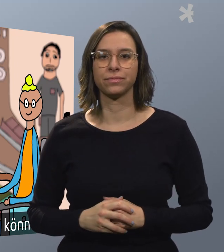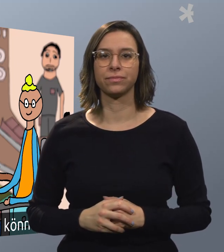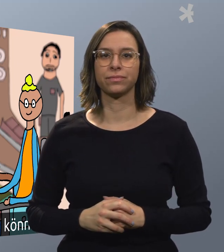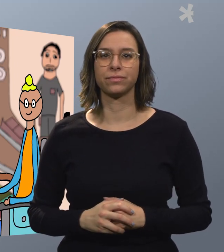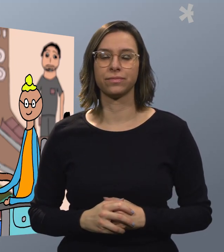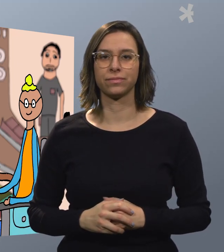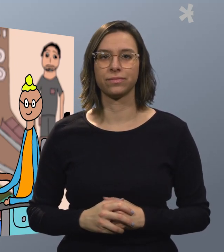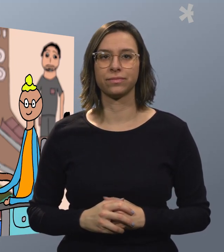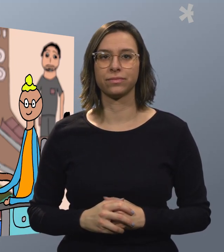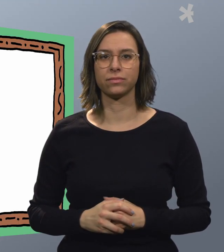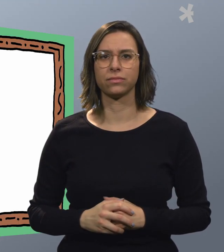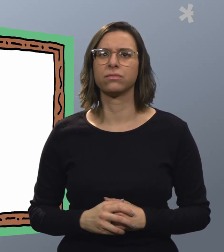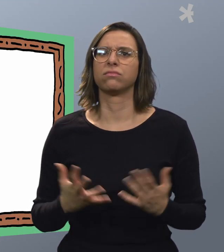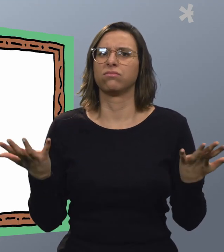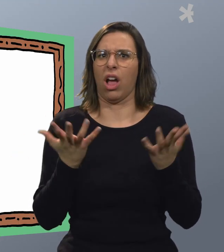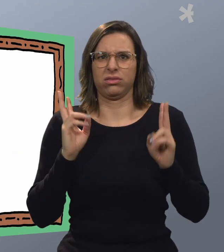können.